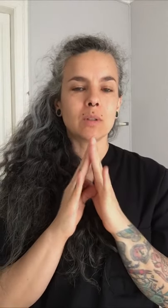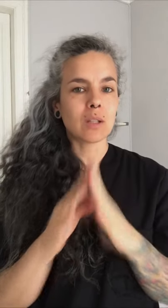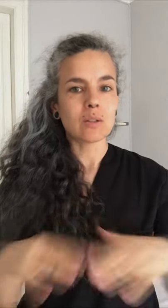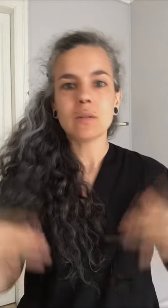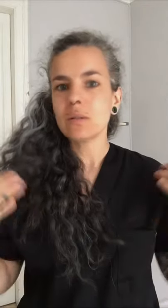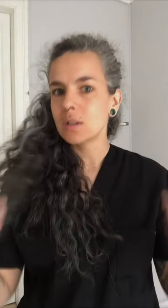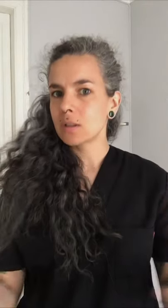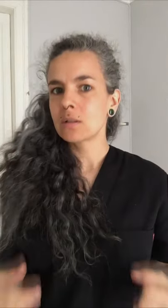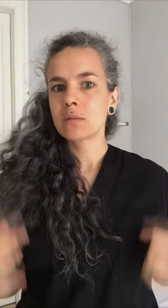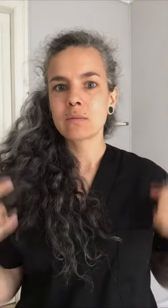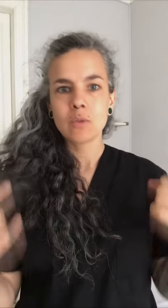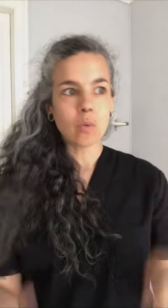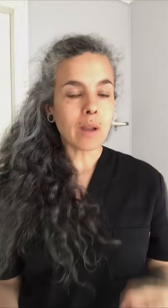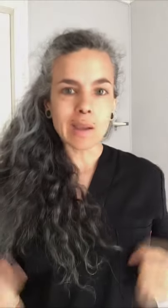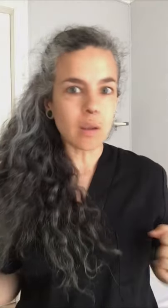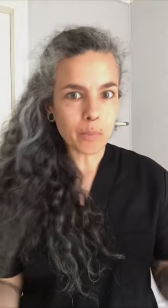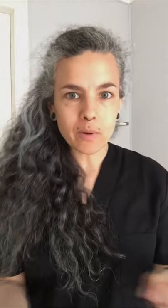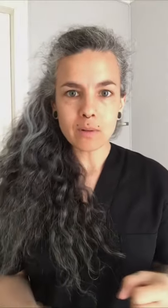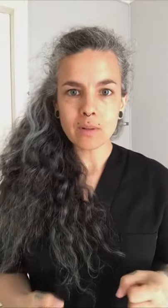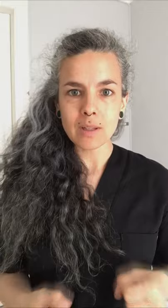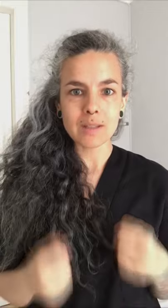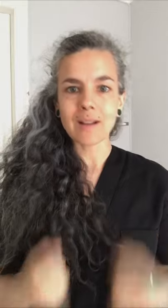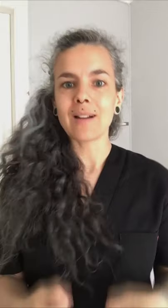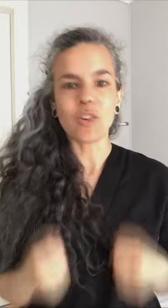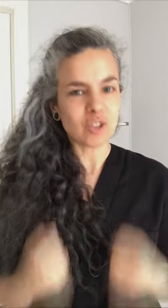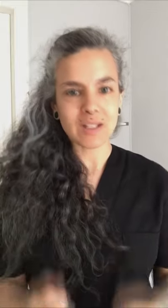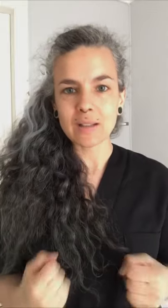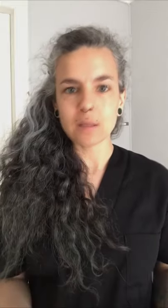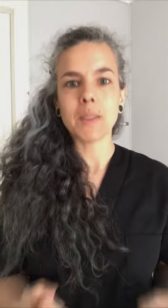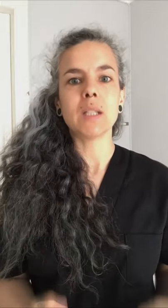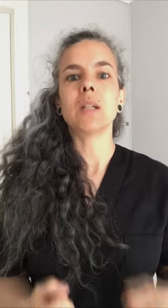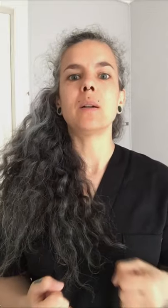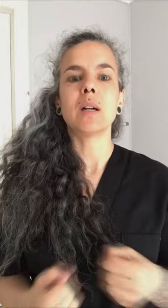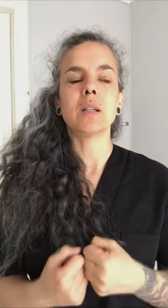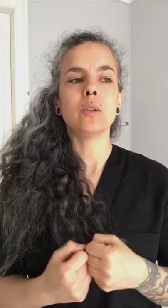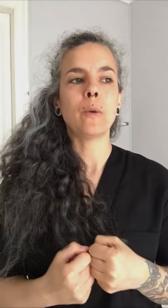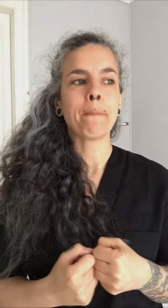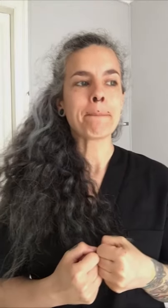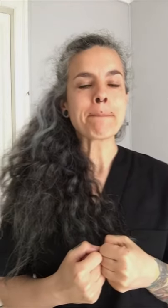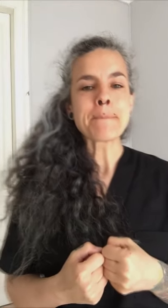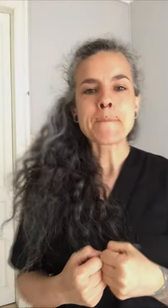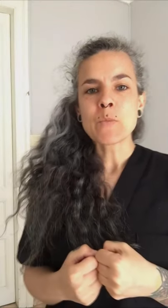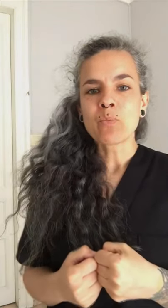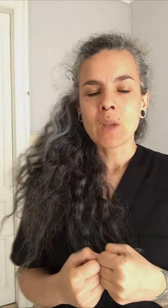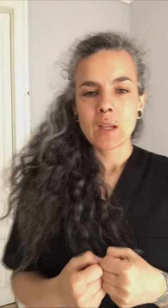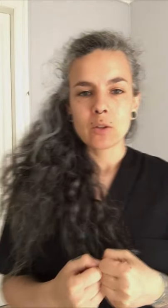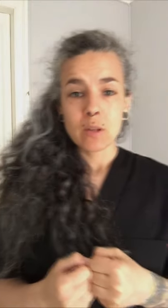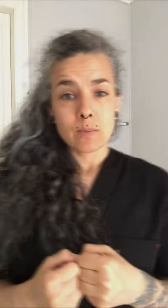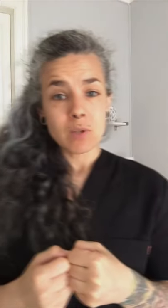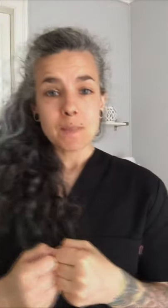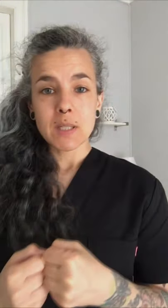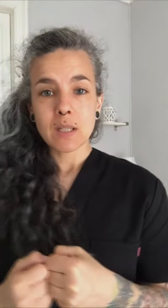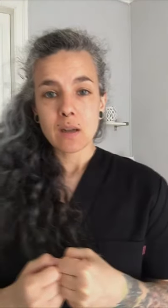Por tanto, es un equipo que está constantemente trabajando. Entonces, vamos a prestar